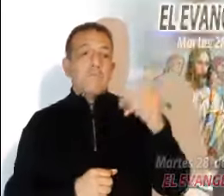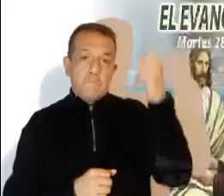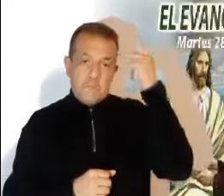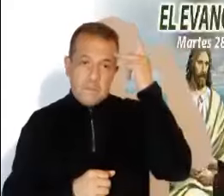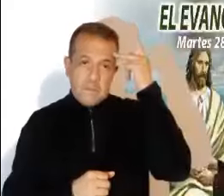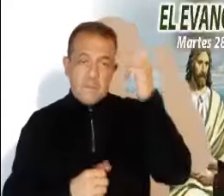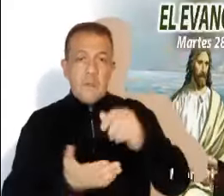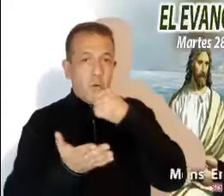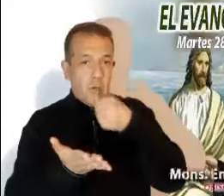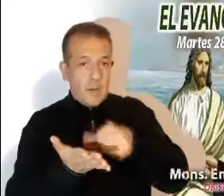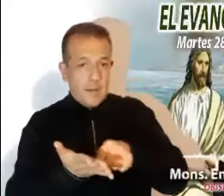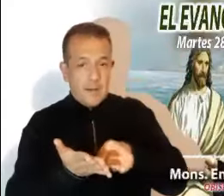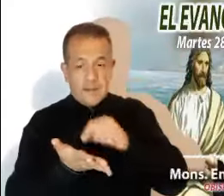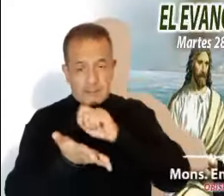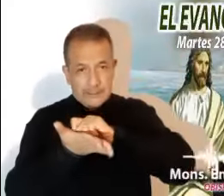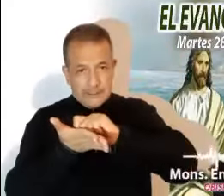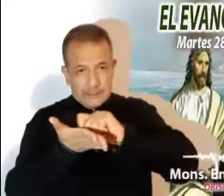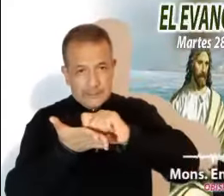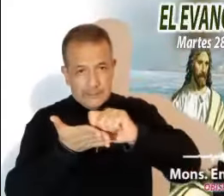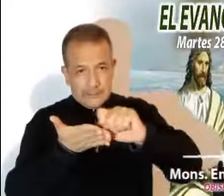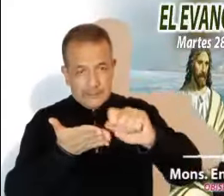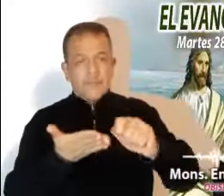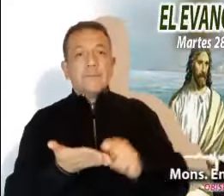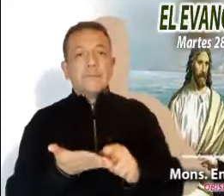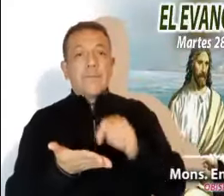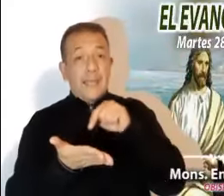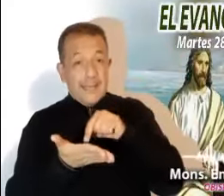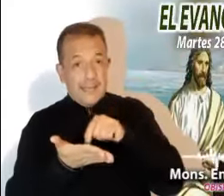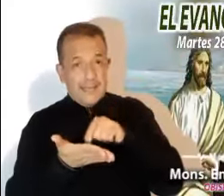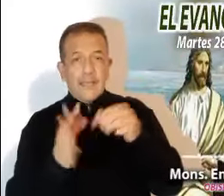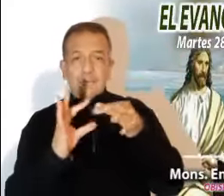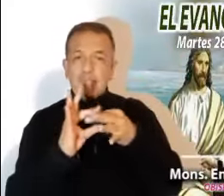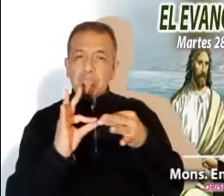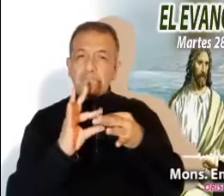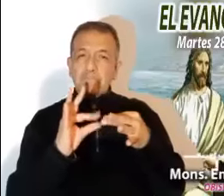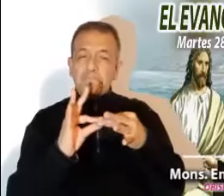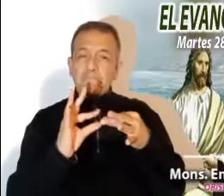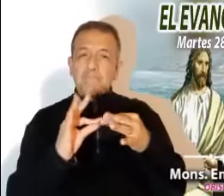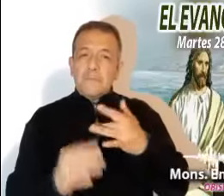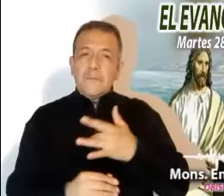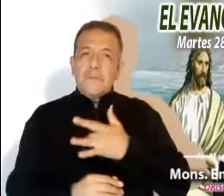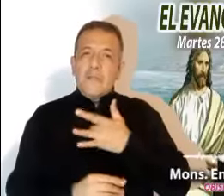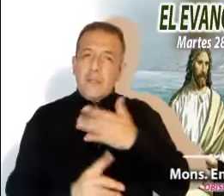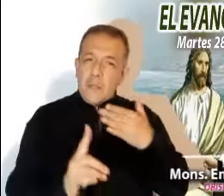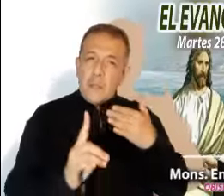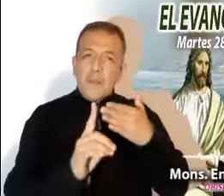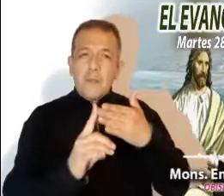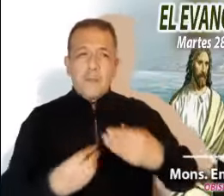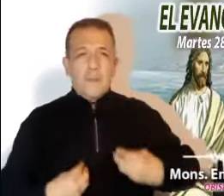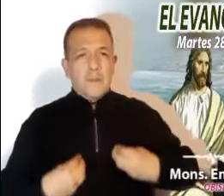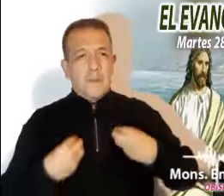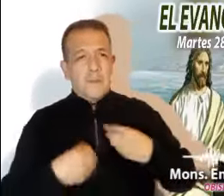ofrece una pista para darle sentido y plenitud a nuestra vida de cada día. Y nos recomienda,